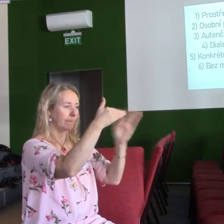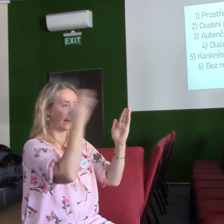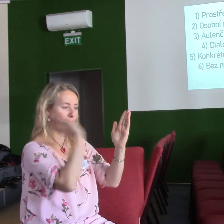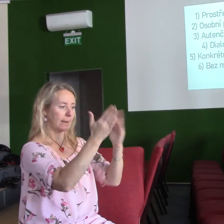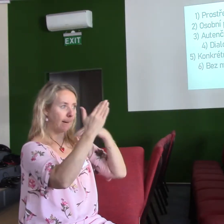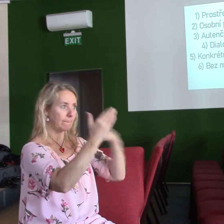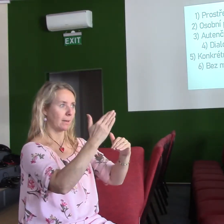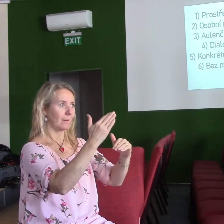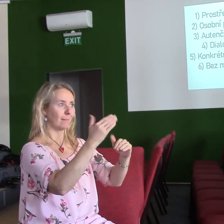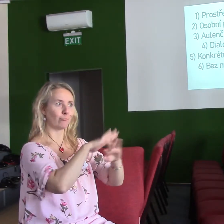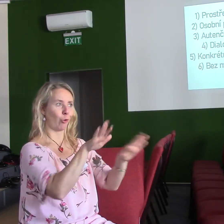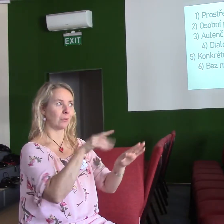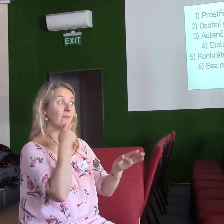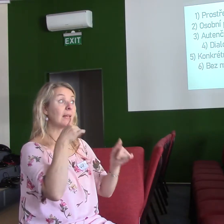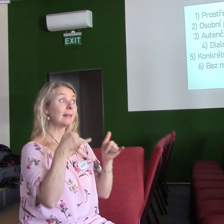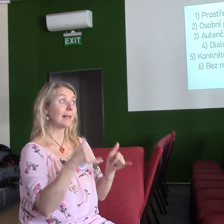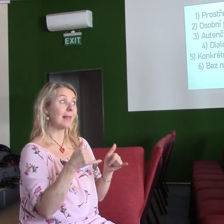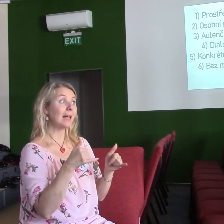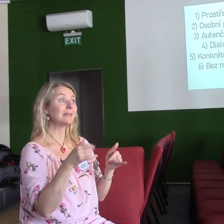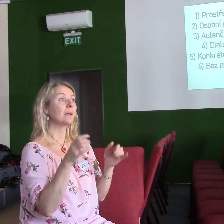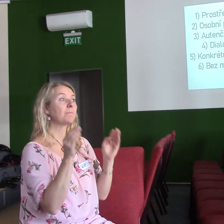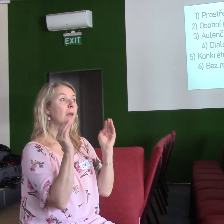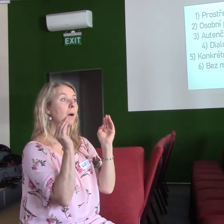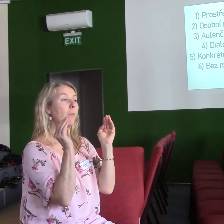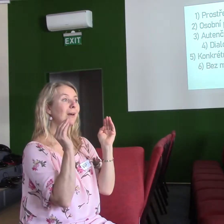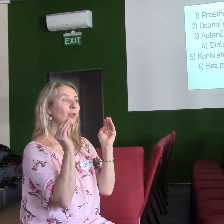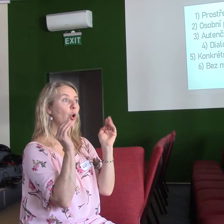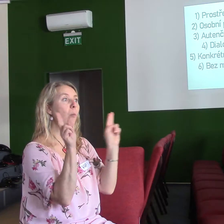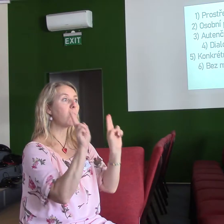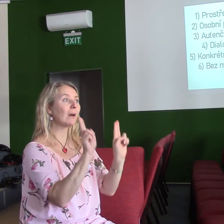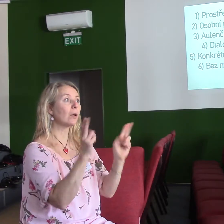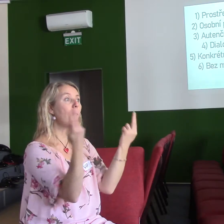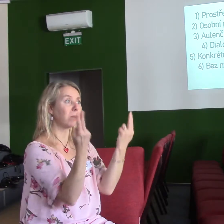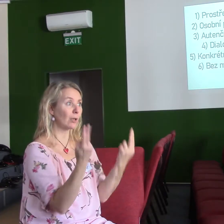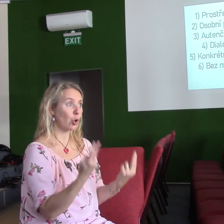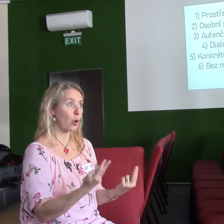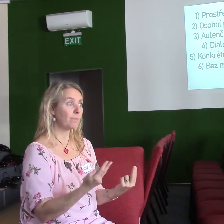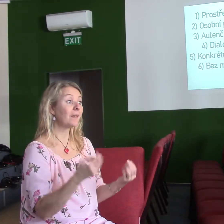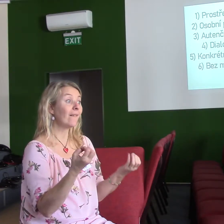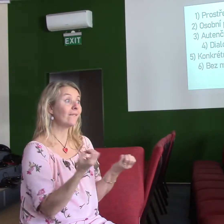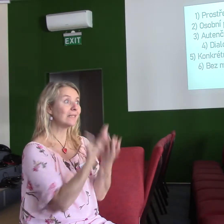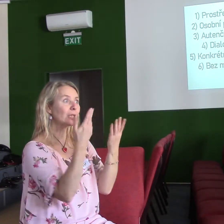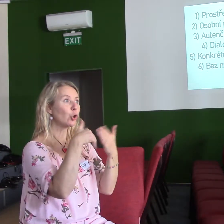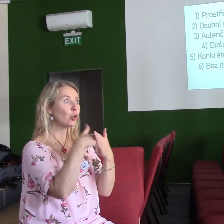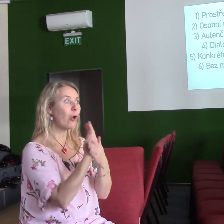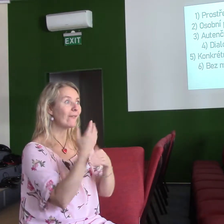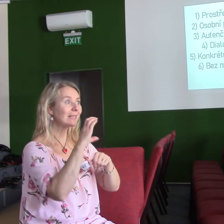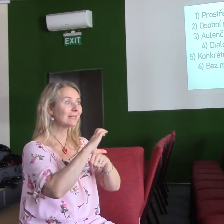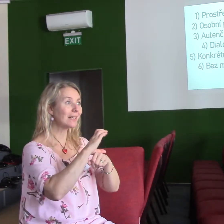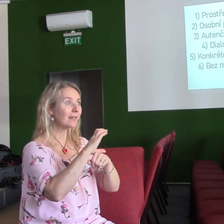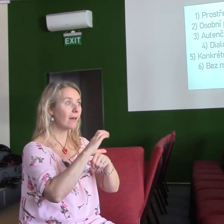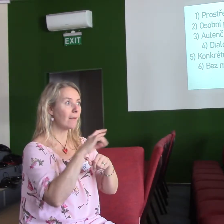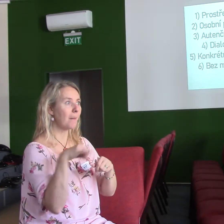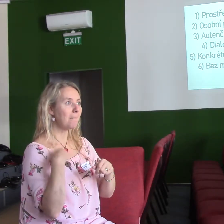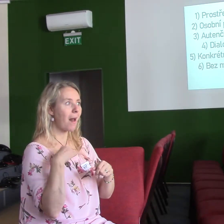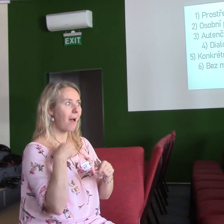Dnes je v Brně vznikl mluvý sbor a poštovské církve si ty háos, které je mezi mladýma, hrozně oblíbený. Za